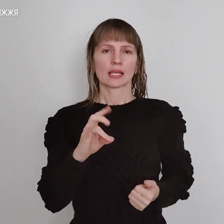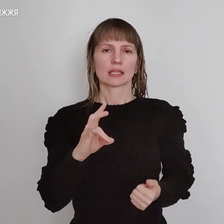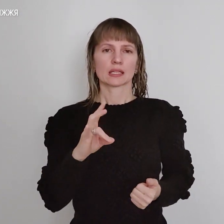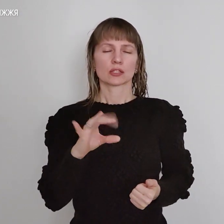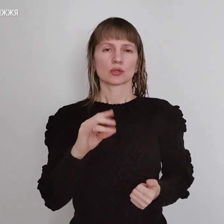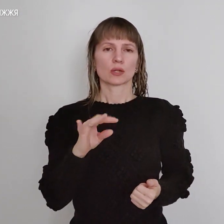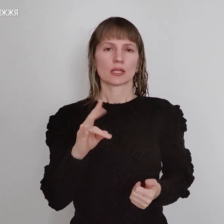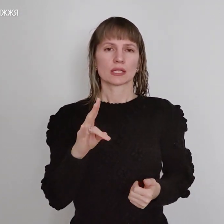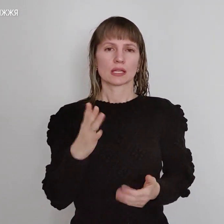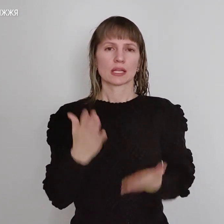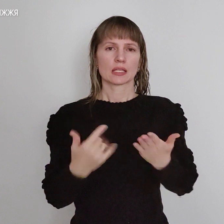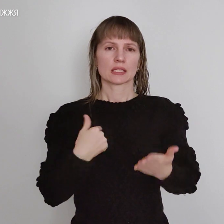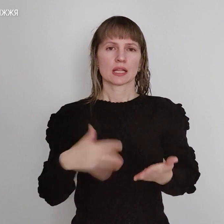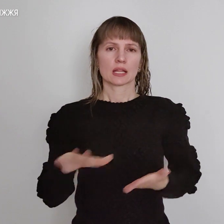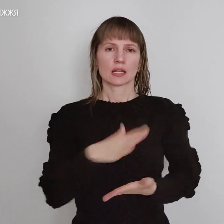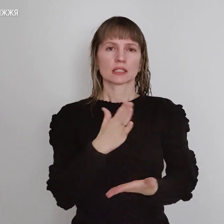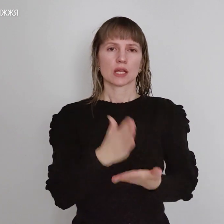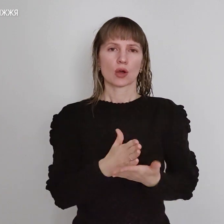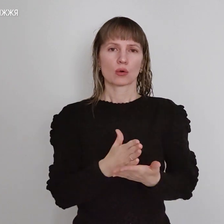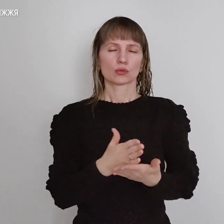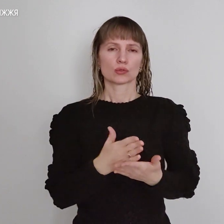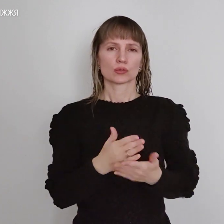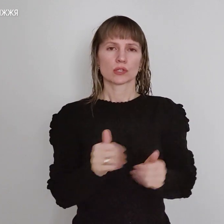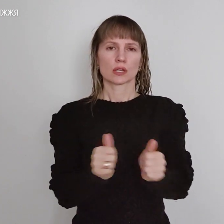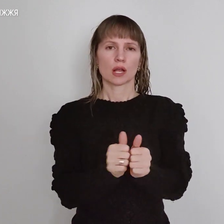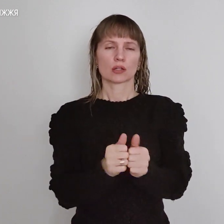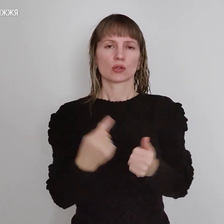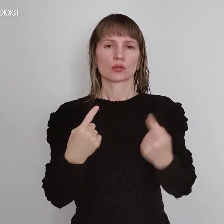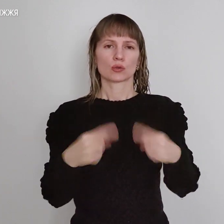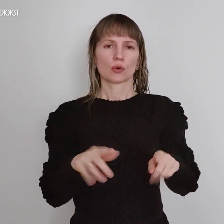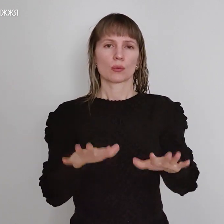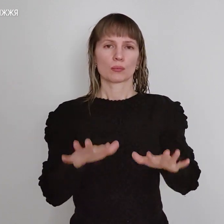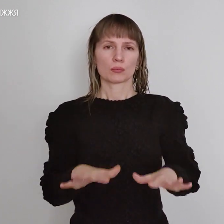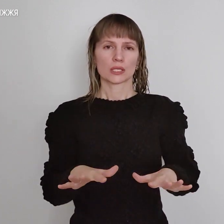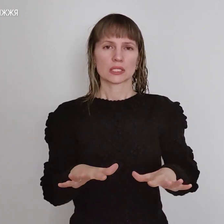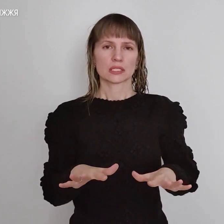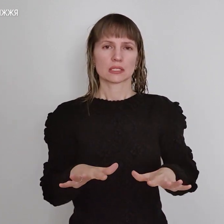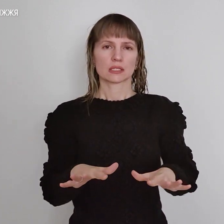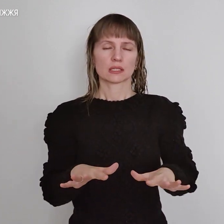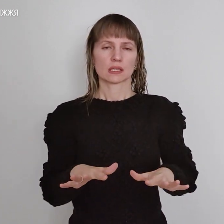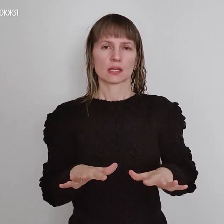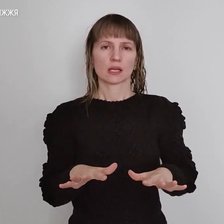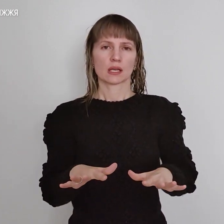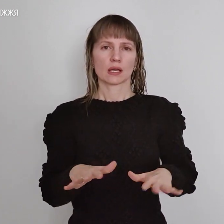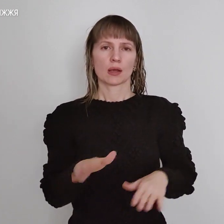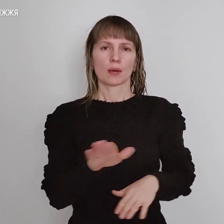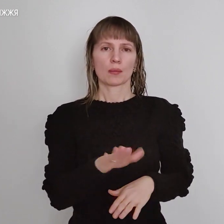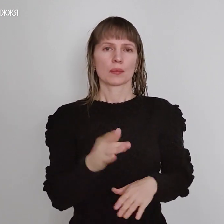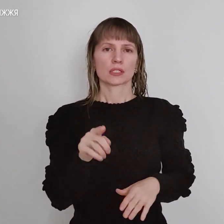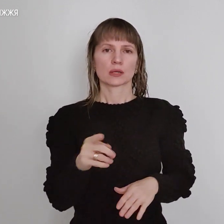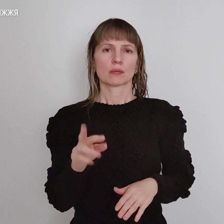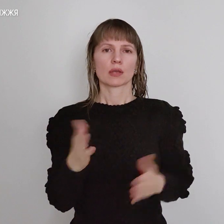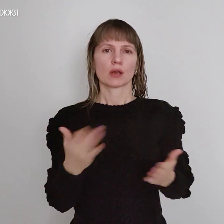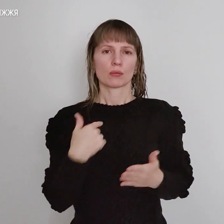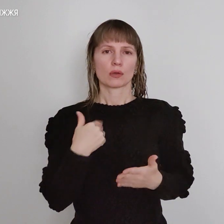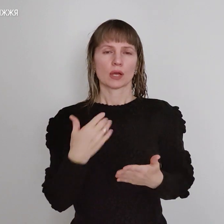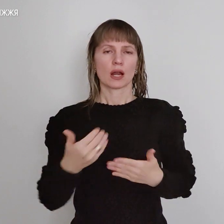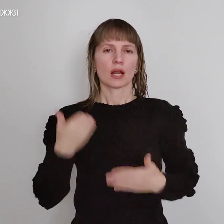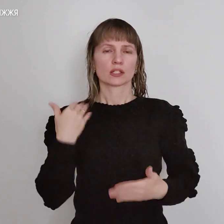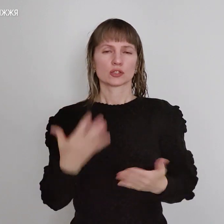територіально знаходжусь в іншому місці, ніж те, в якому я раніше отримувала. Вони